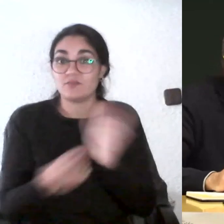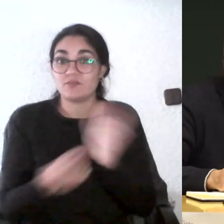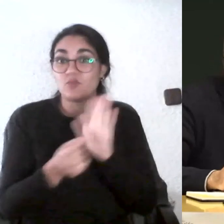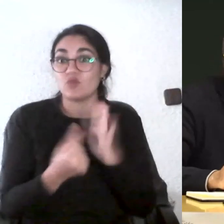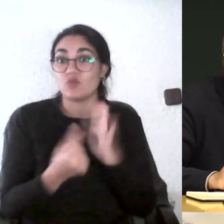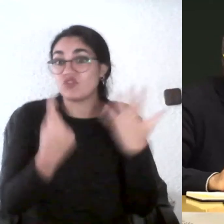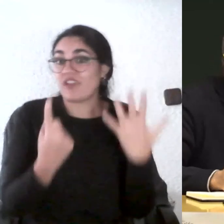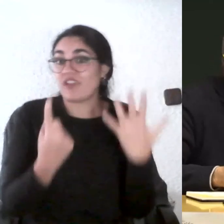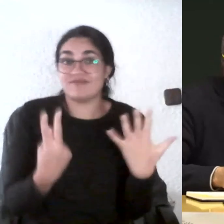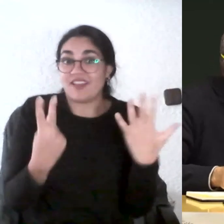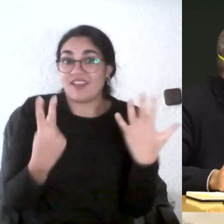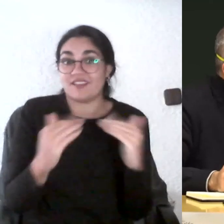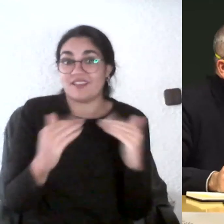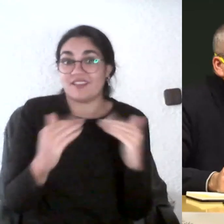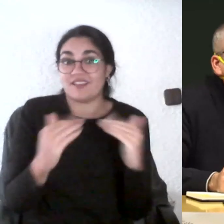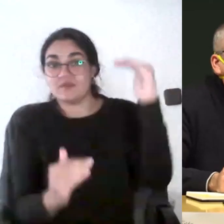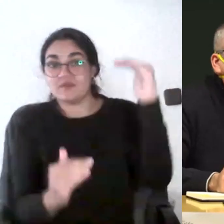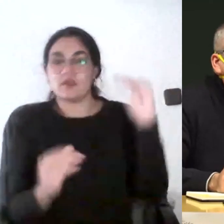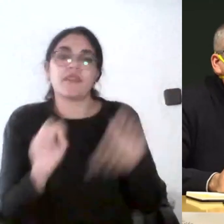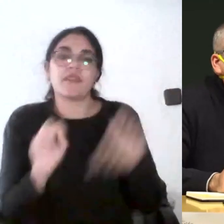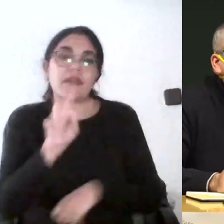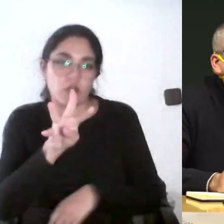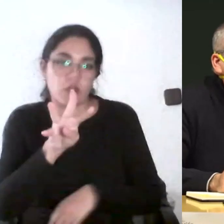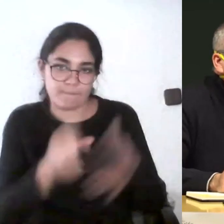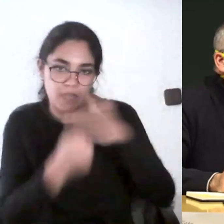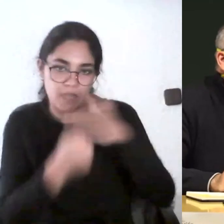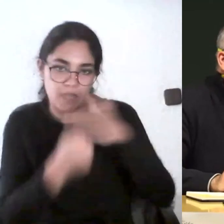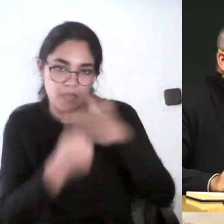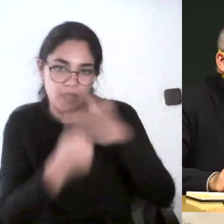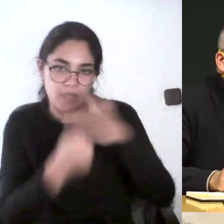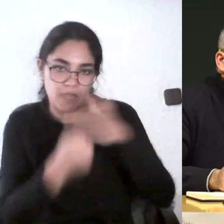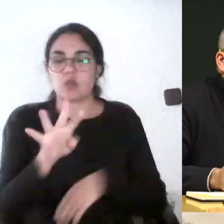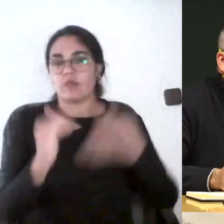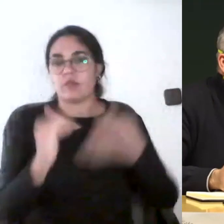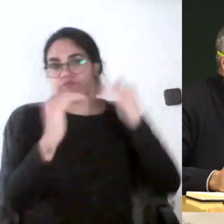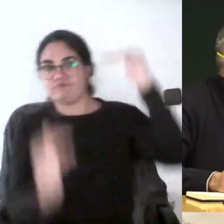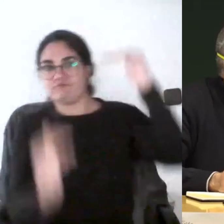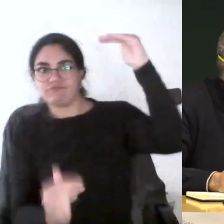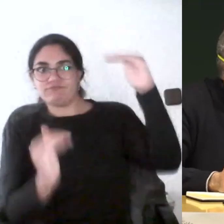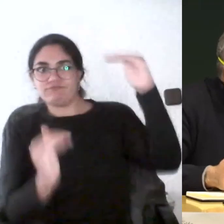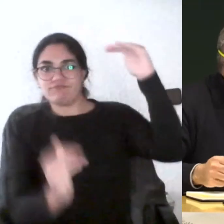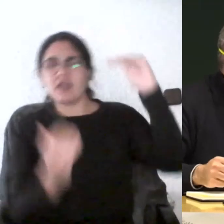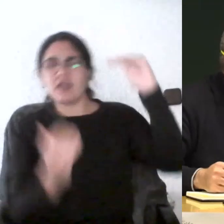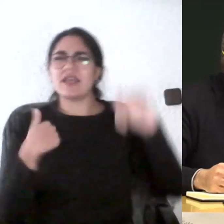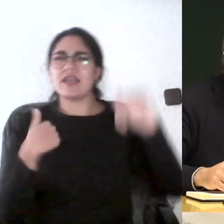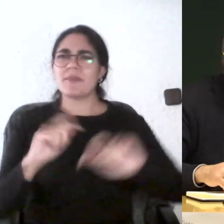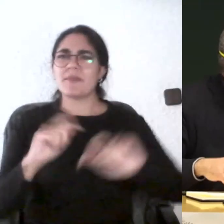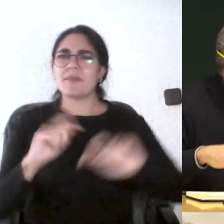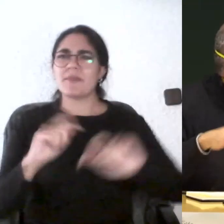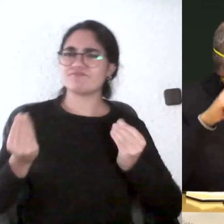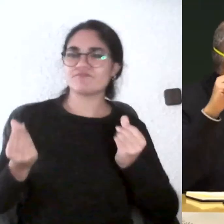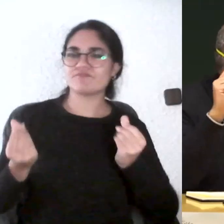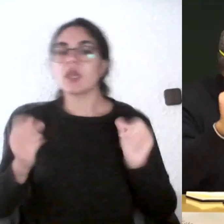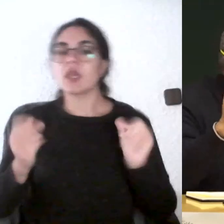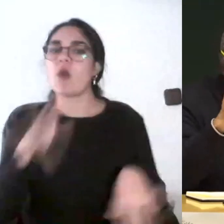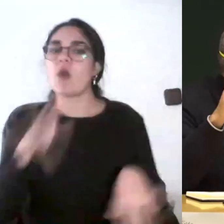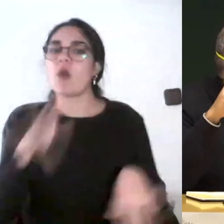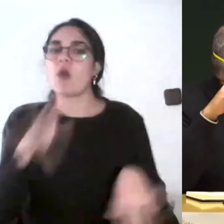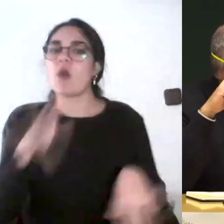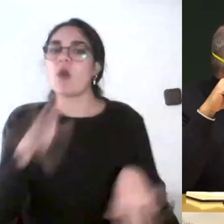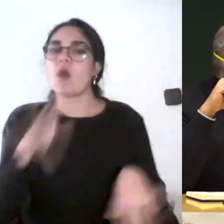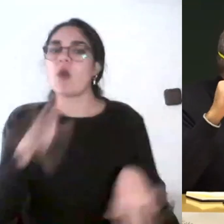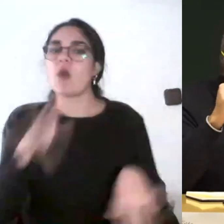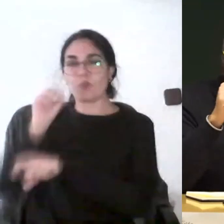puntos sobre 14 entonces claro para mí eso fue como una especie de experimento muy interesante porque éramos los mismos